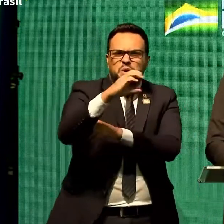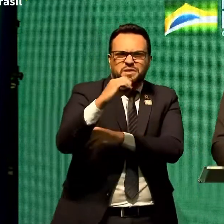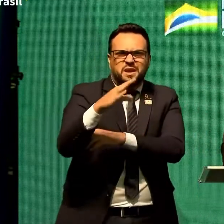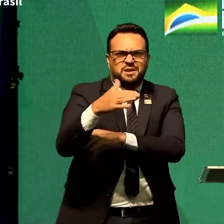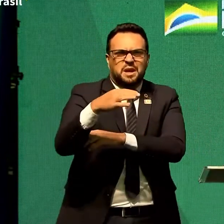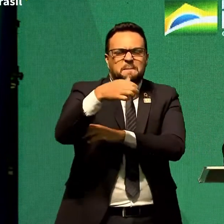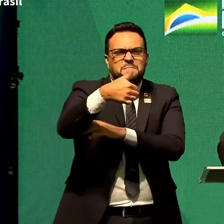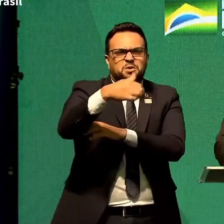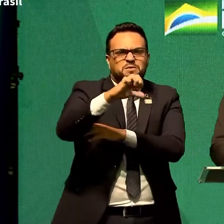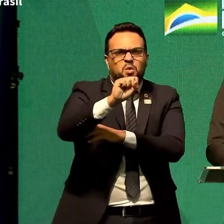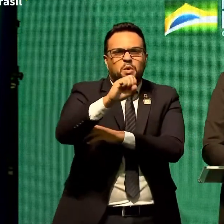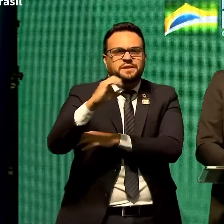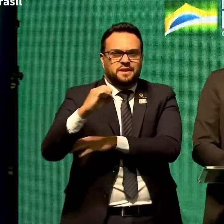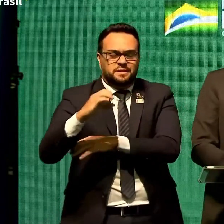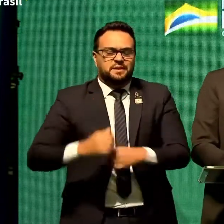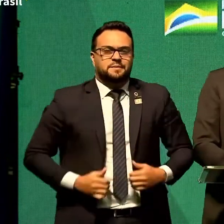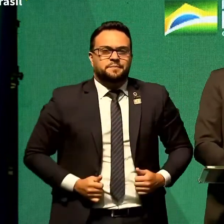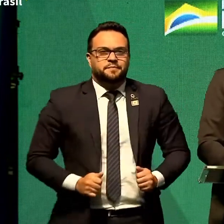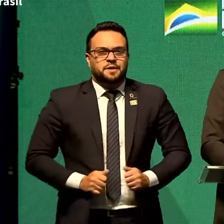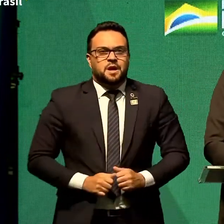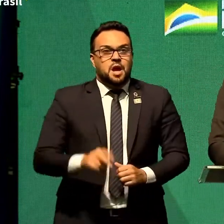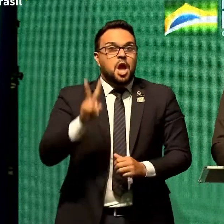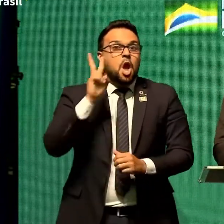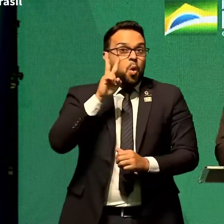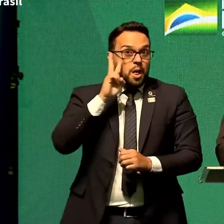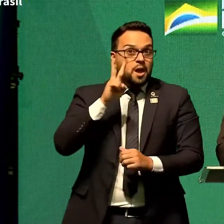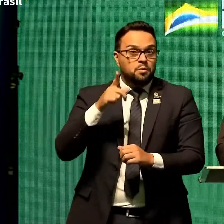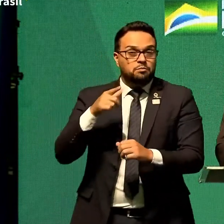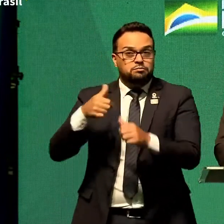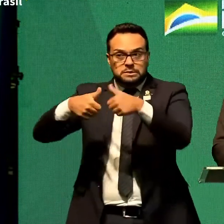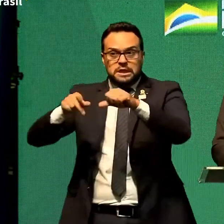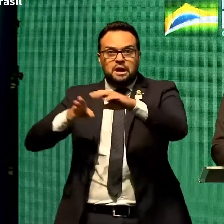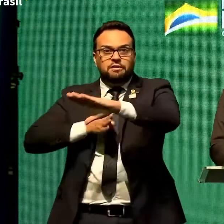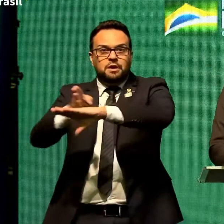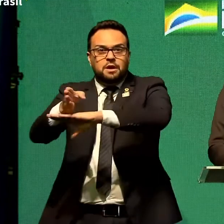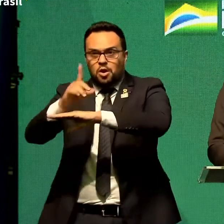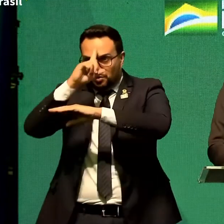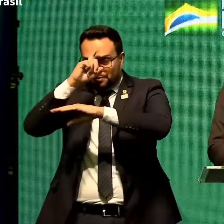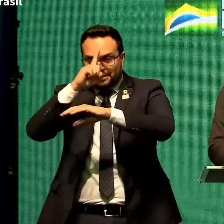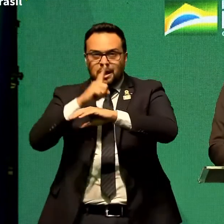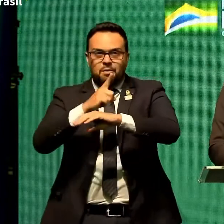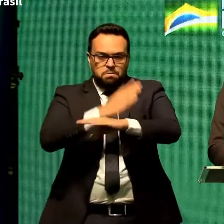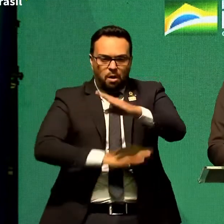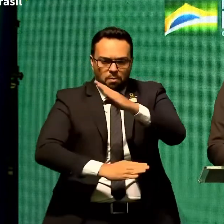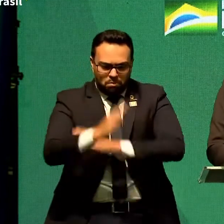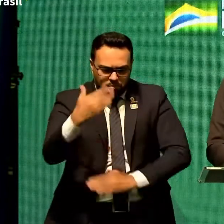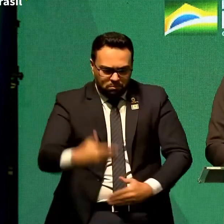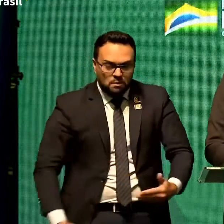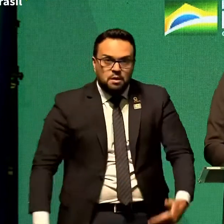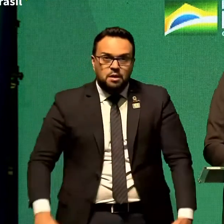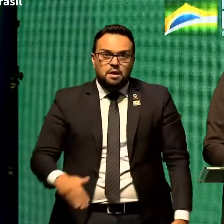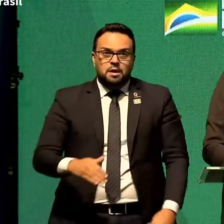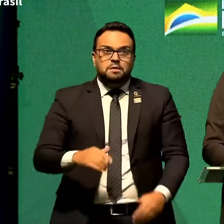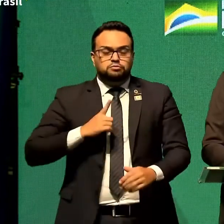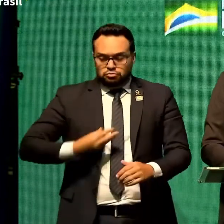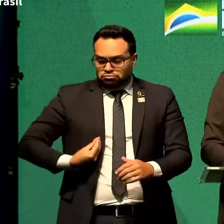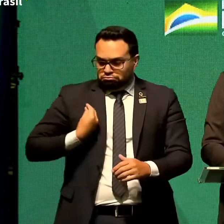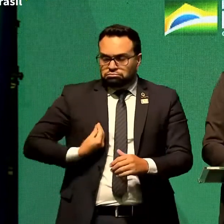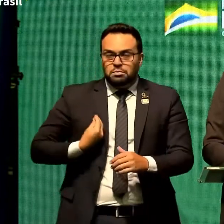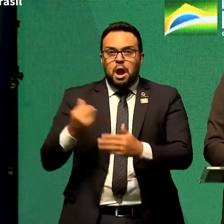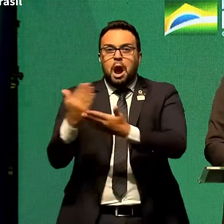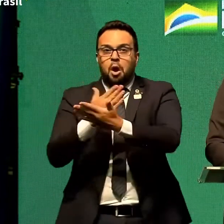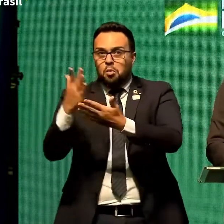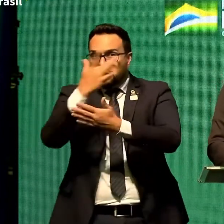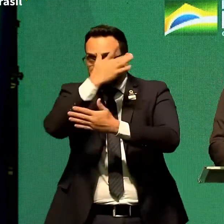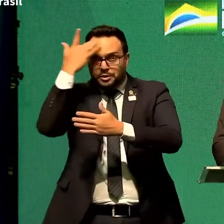lembro que eu estava abaixado do hospital com os quatro membros, né, fraturados, e convivi com alguns que chegavam para baixar no